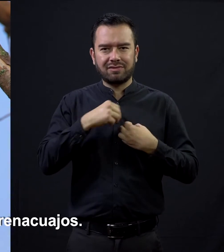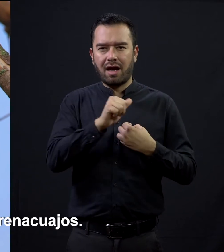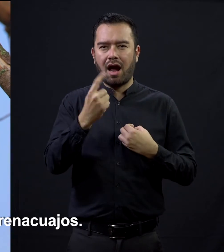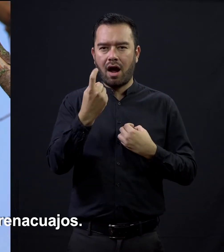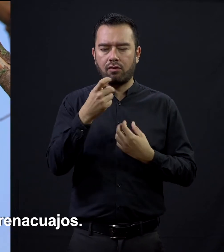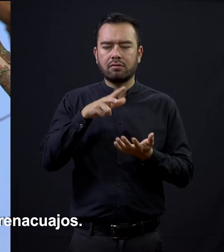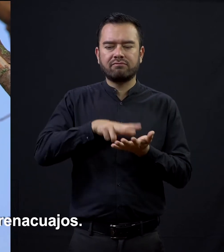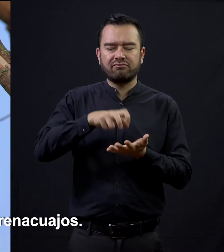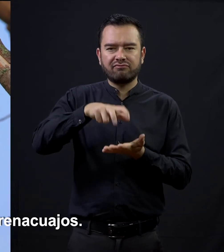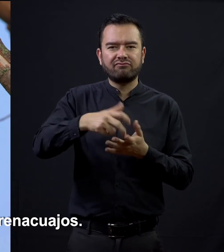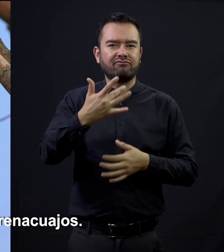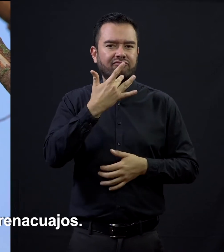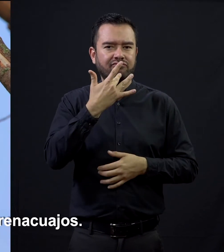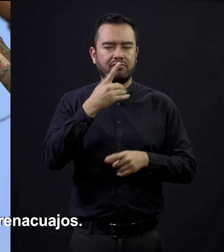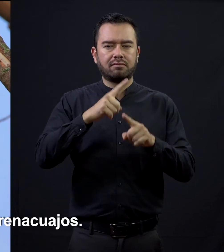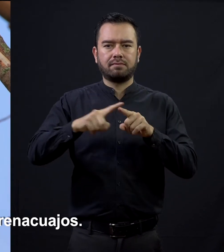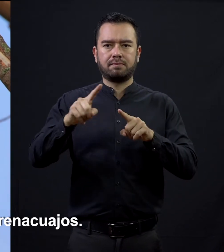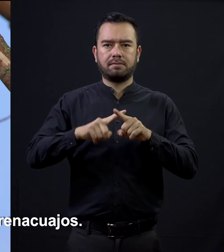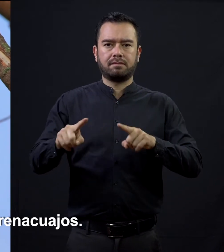ranas y renacuajos.